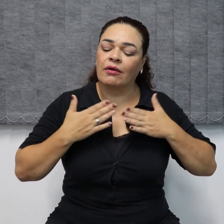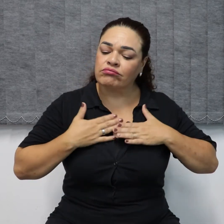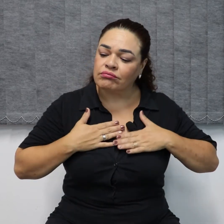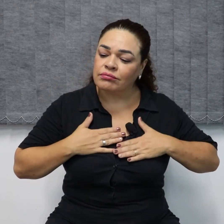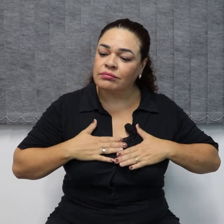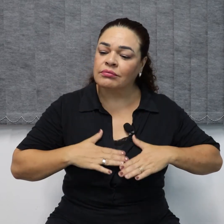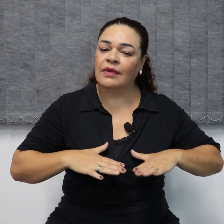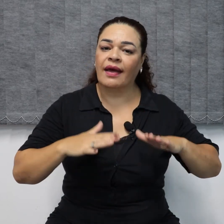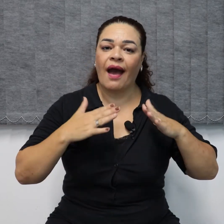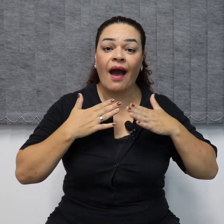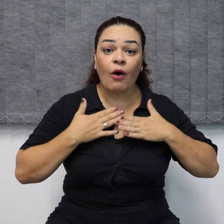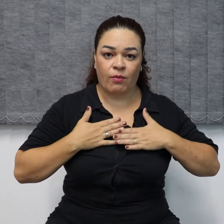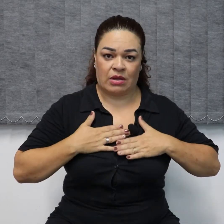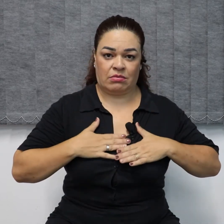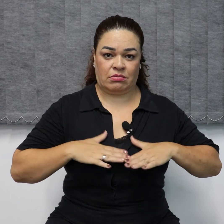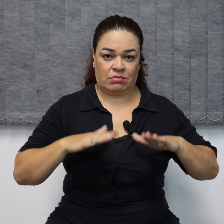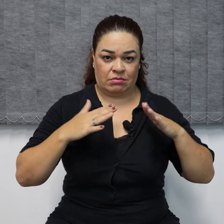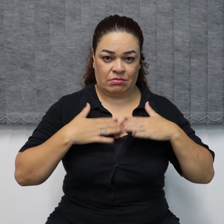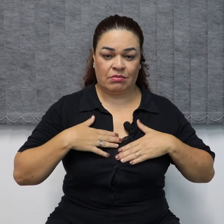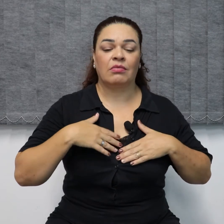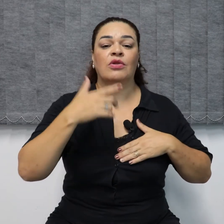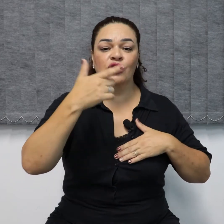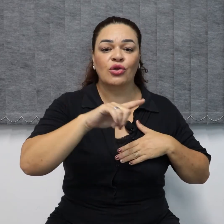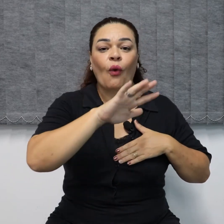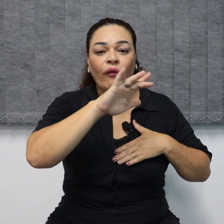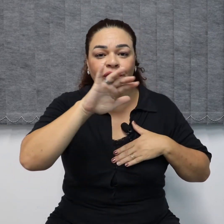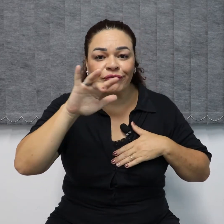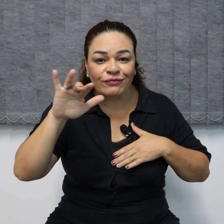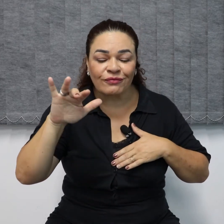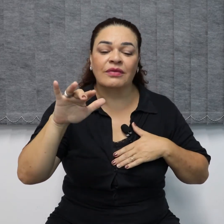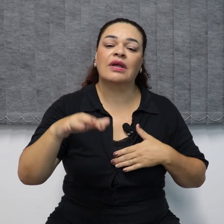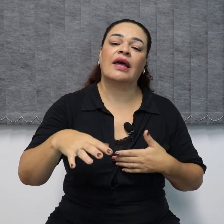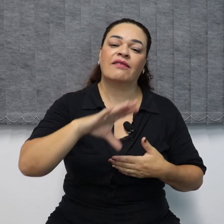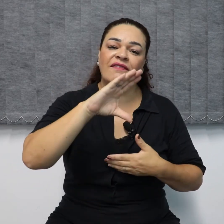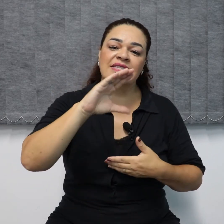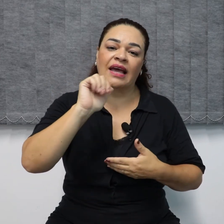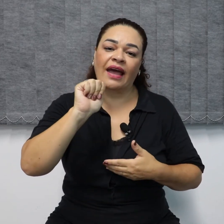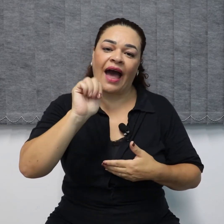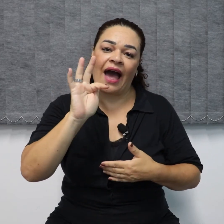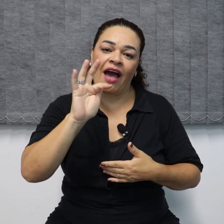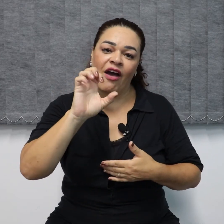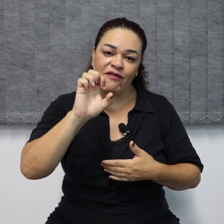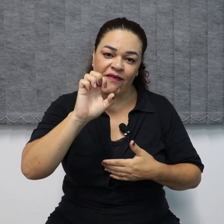Calma. De novo. E aí ele vai fazer café.